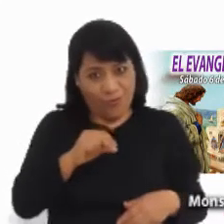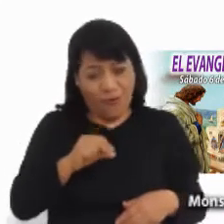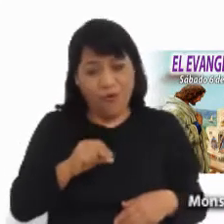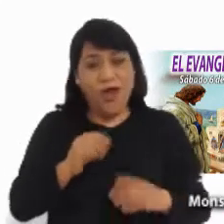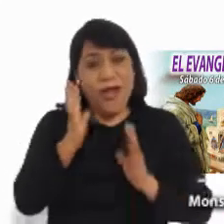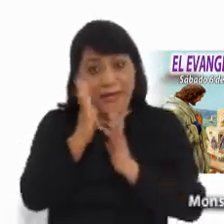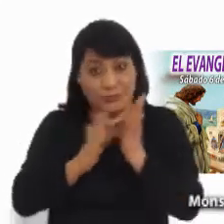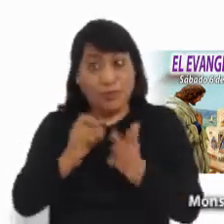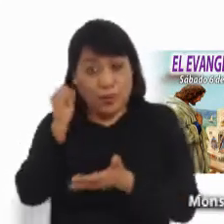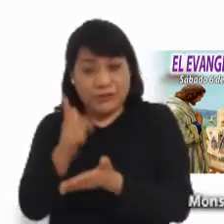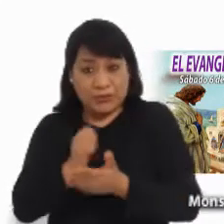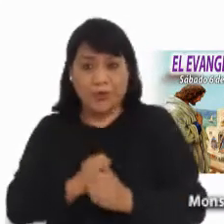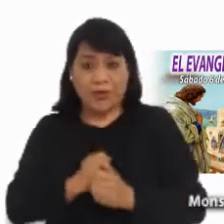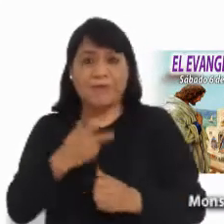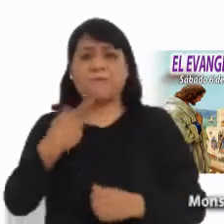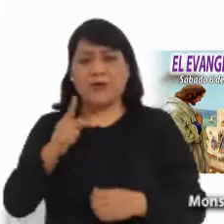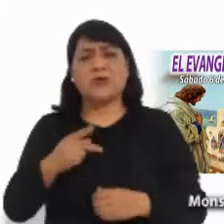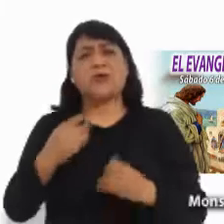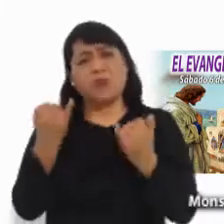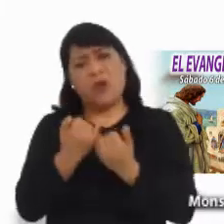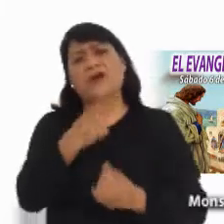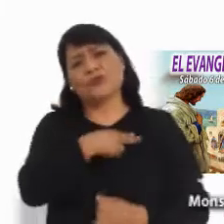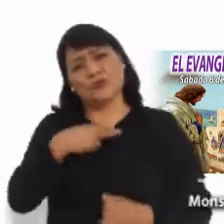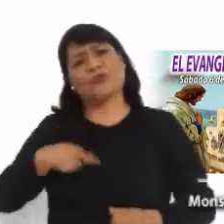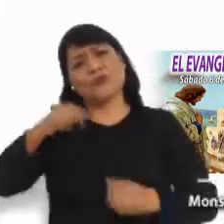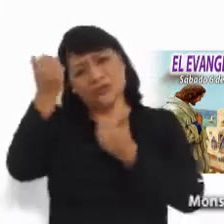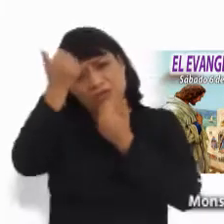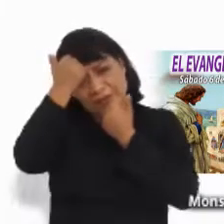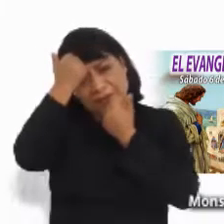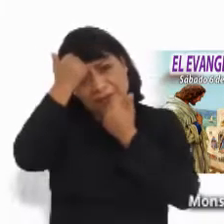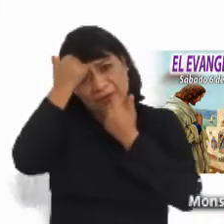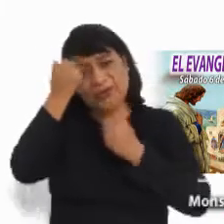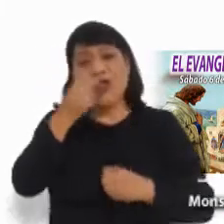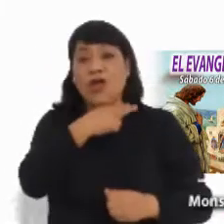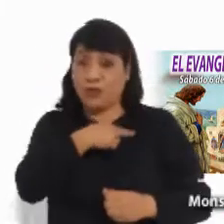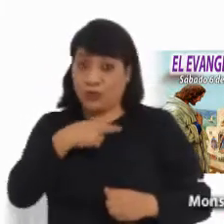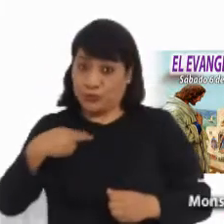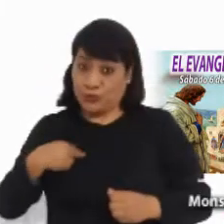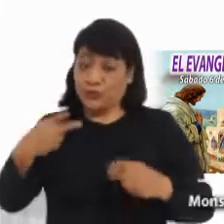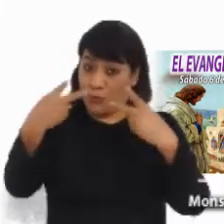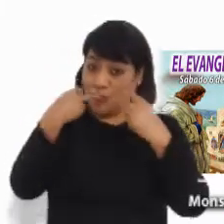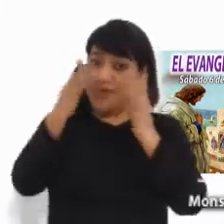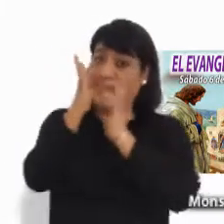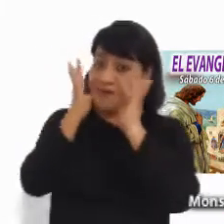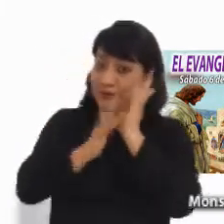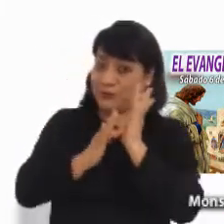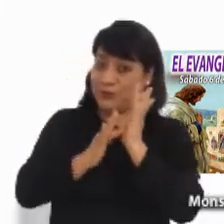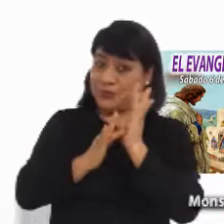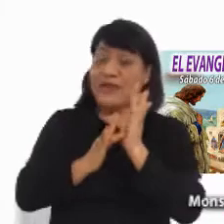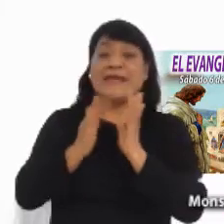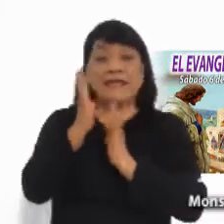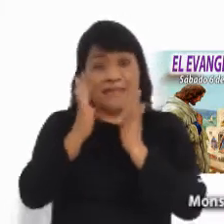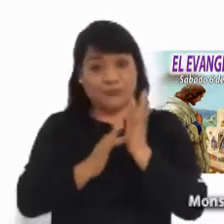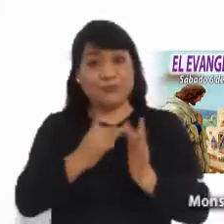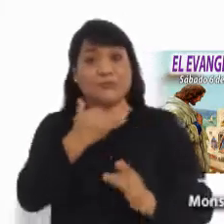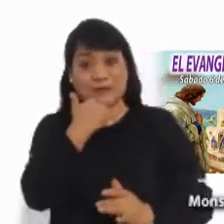cierto que si nosotros nos arrepentimos, encontraremos en Él nuestra liberación de todo